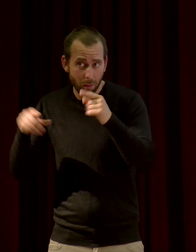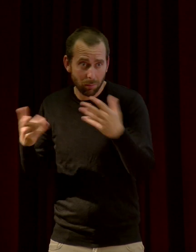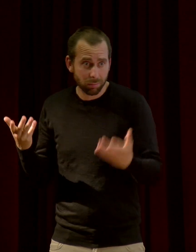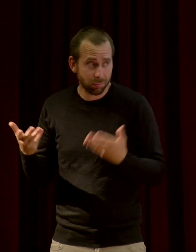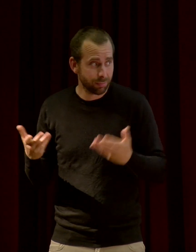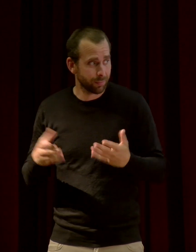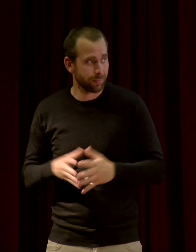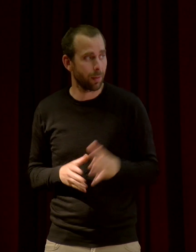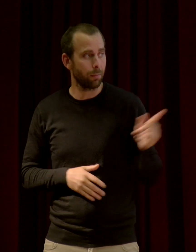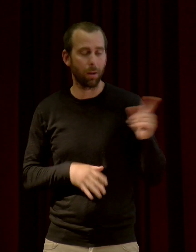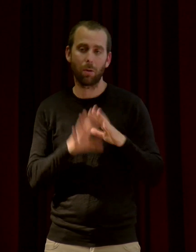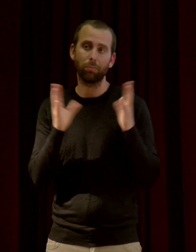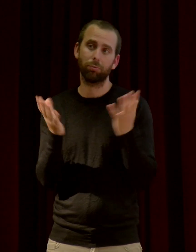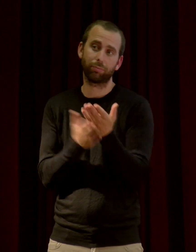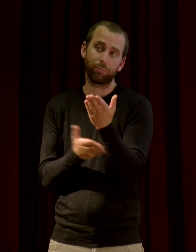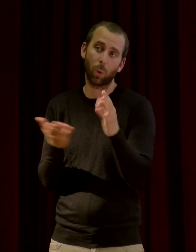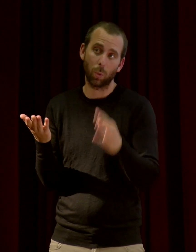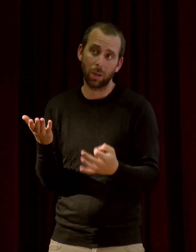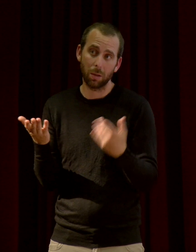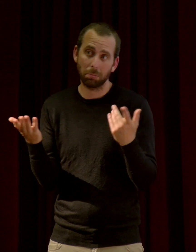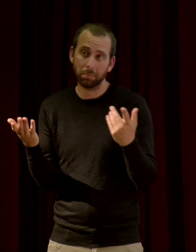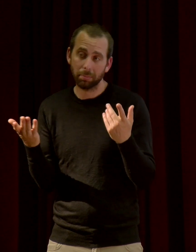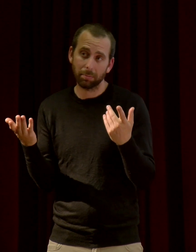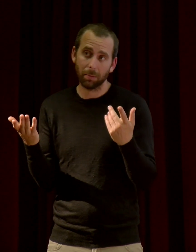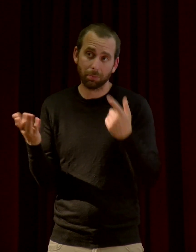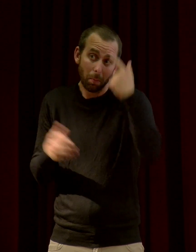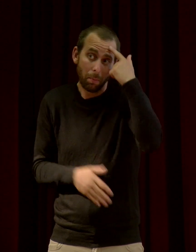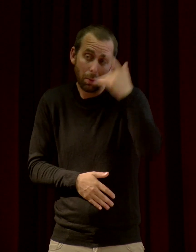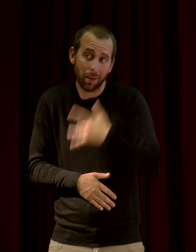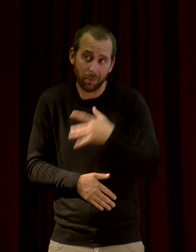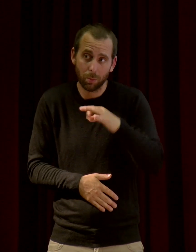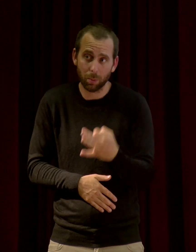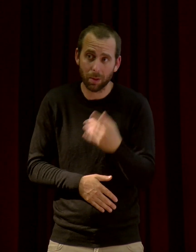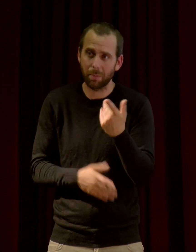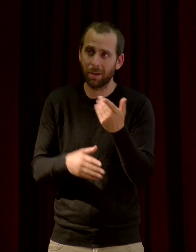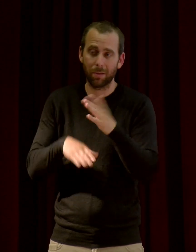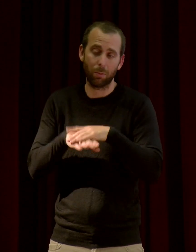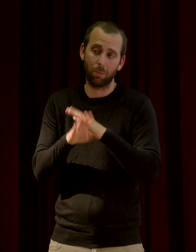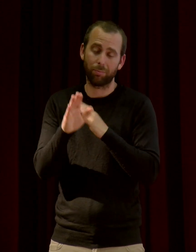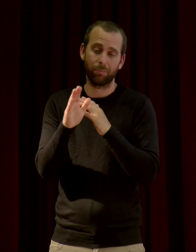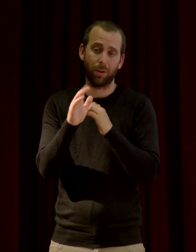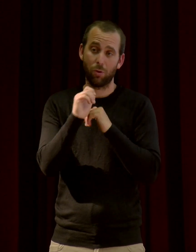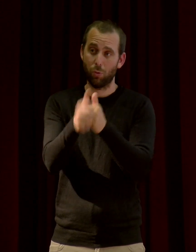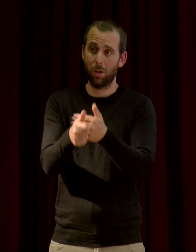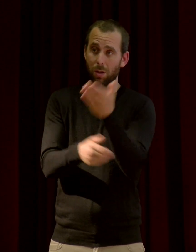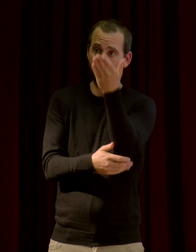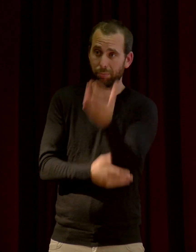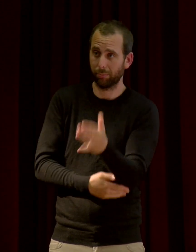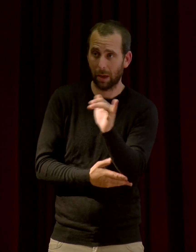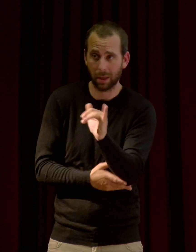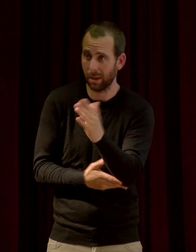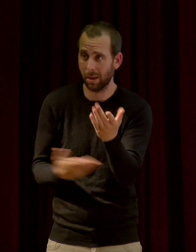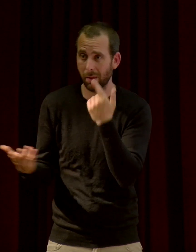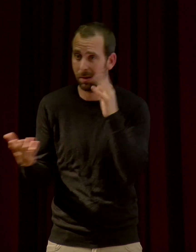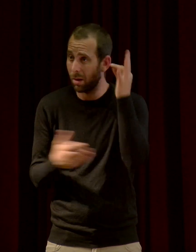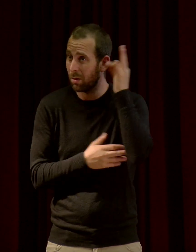en revanche. Mais on peut tout à fait le supposer. Et encore, ça va dépendre de qui vous êtes, finalement. De comment vous recevez